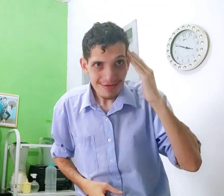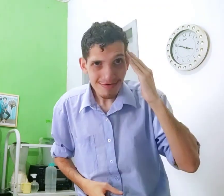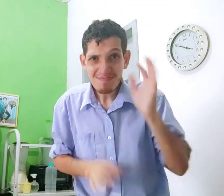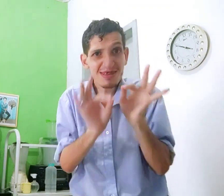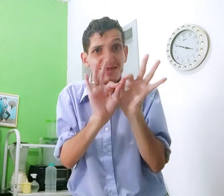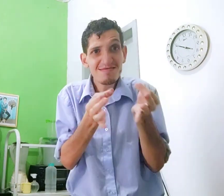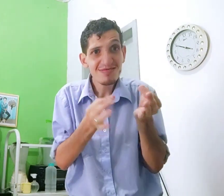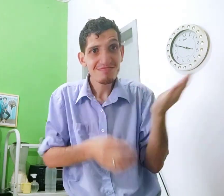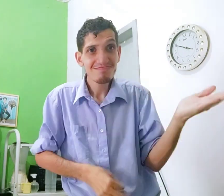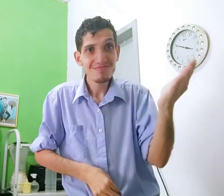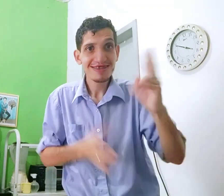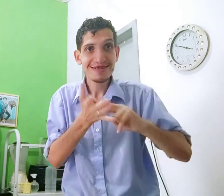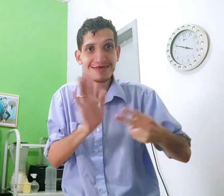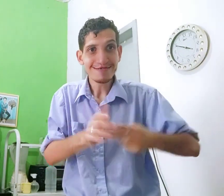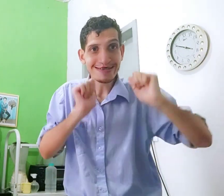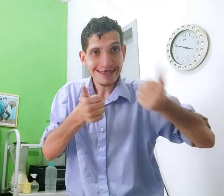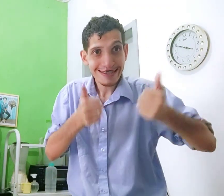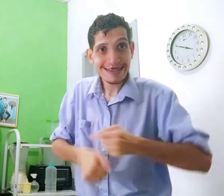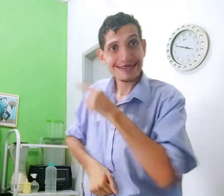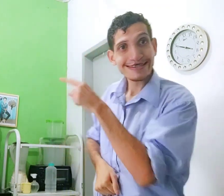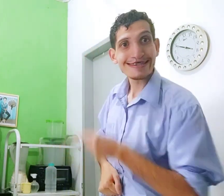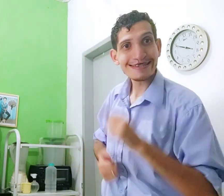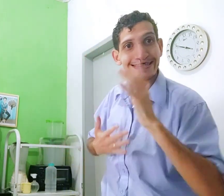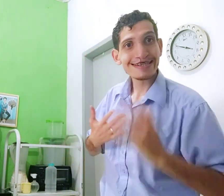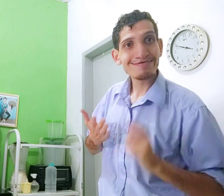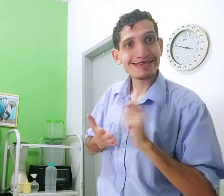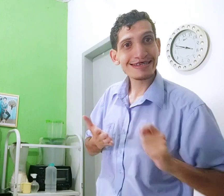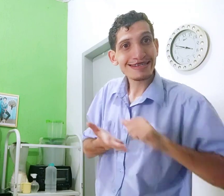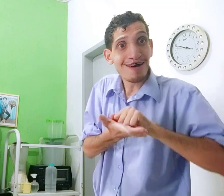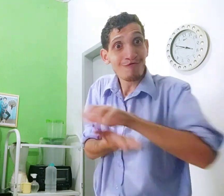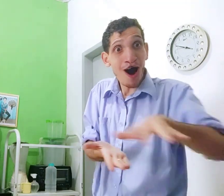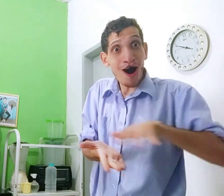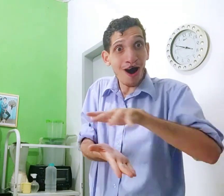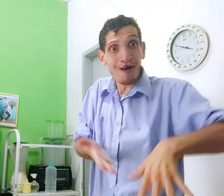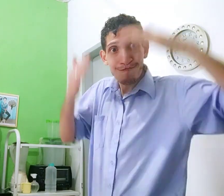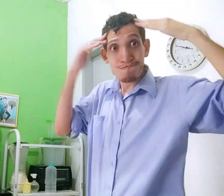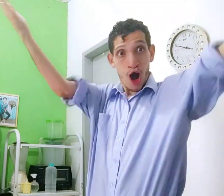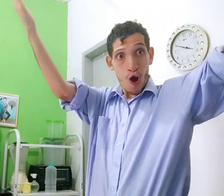comer não, entendeu? Simples assim, é só ser indicado. E esse aqui é a livra de escrita.